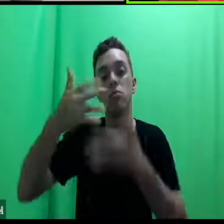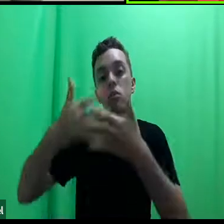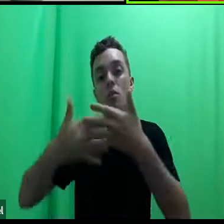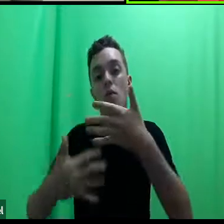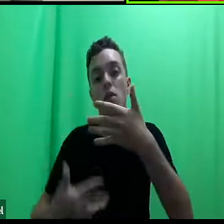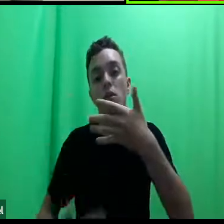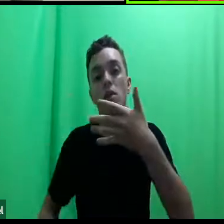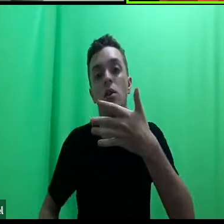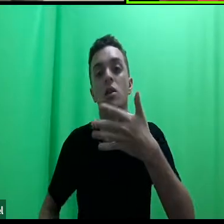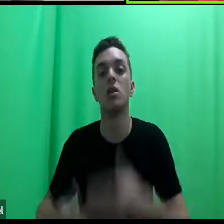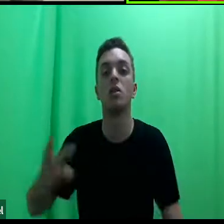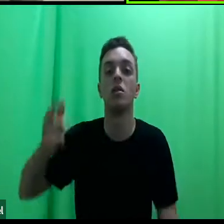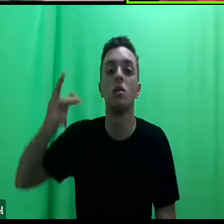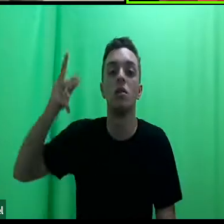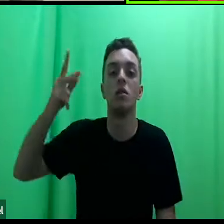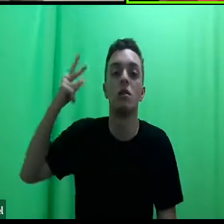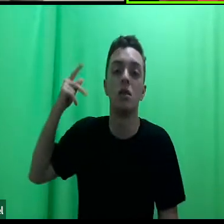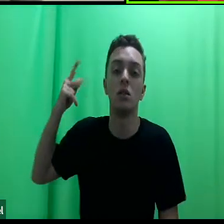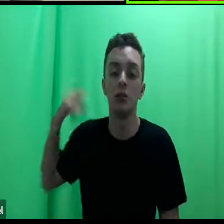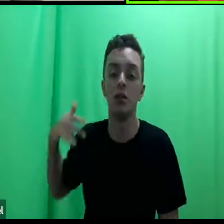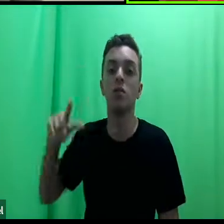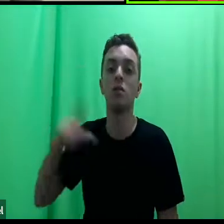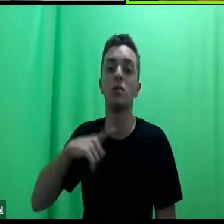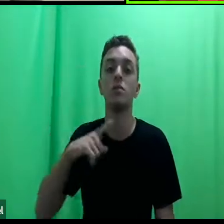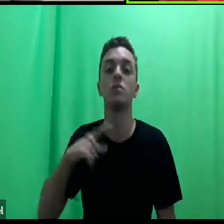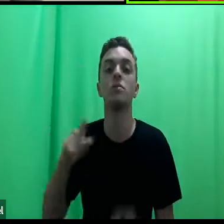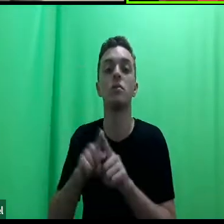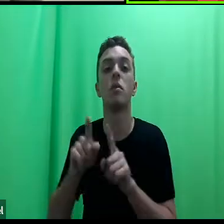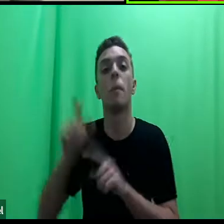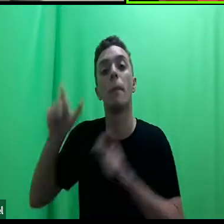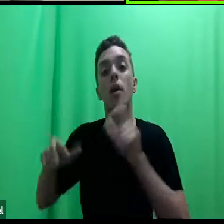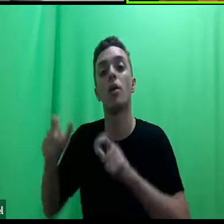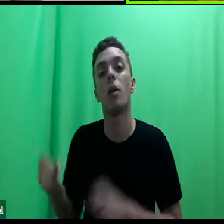Roberto Lira Filho e também com